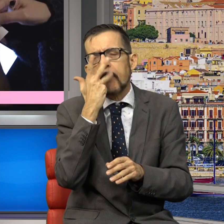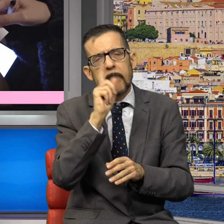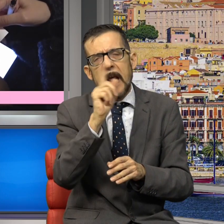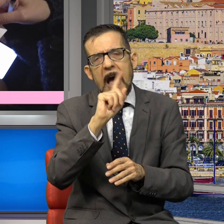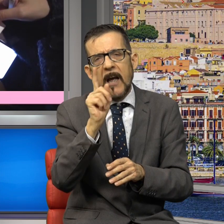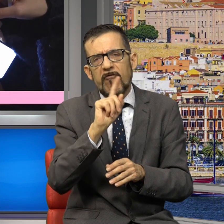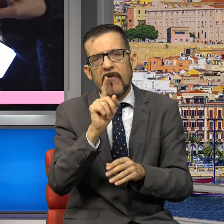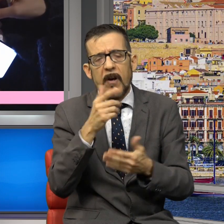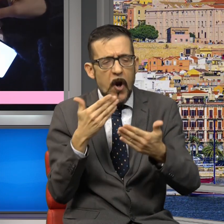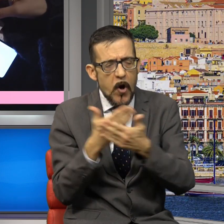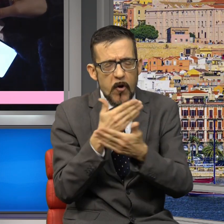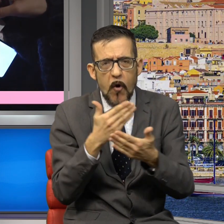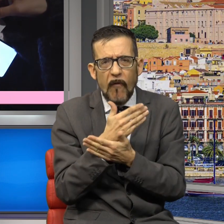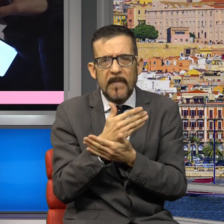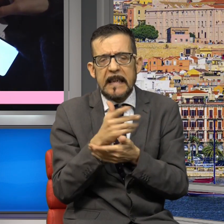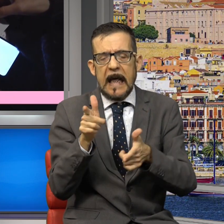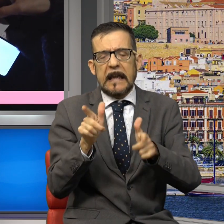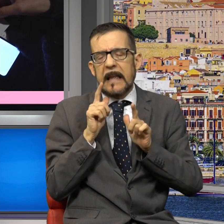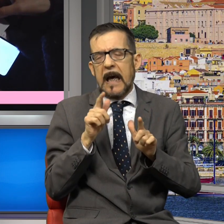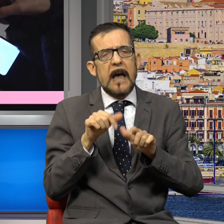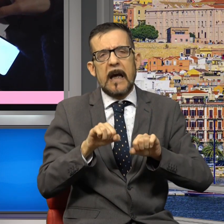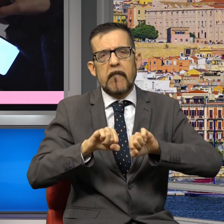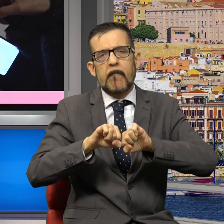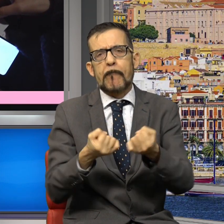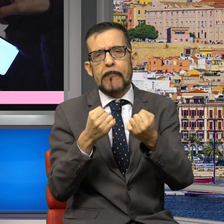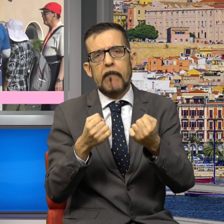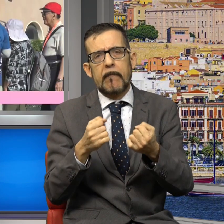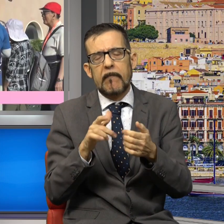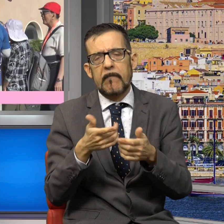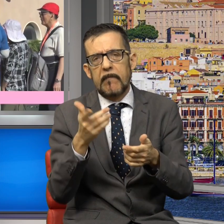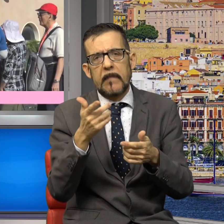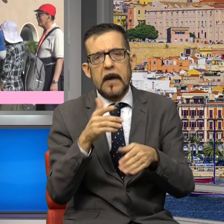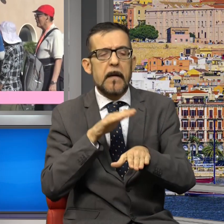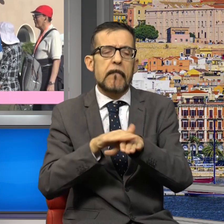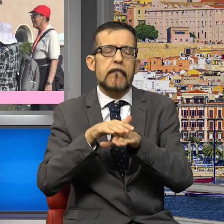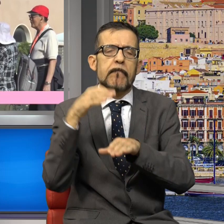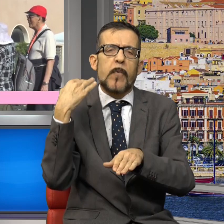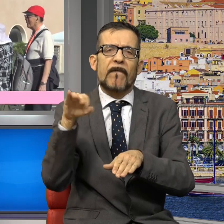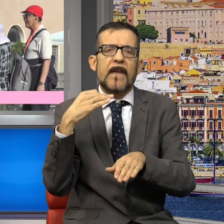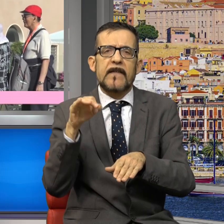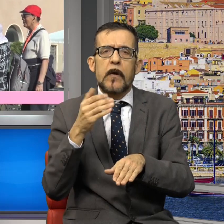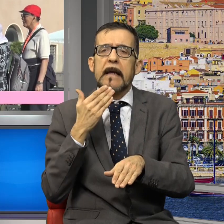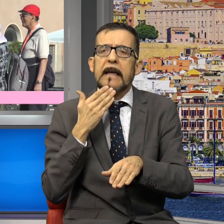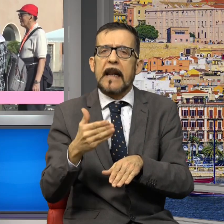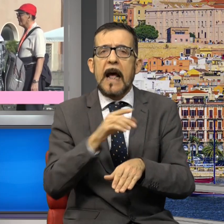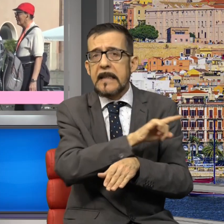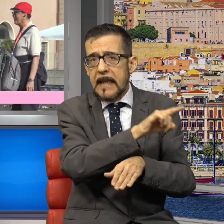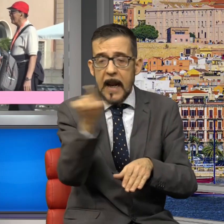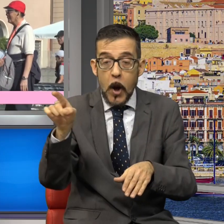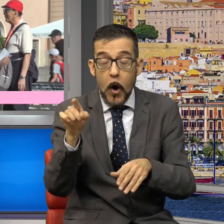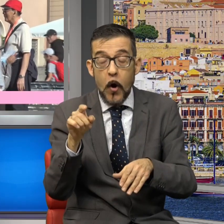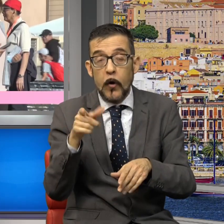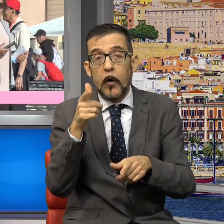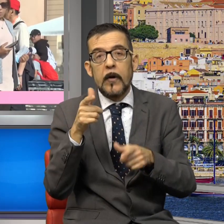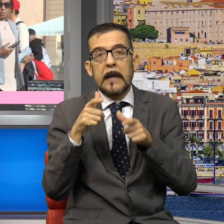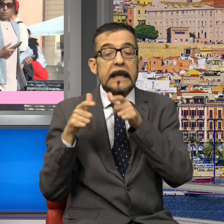portate destabilizzano la professionalità acquisita nel tempo degli addetti ai lavori, che grazie anche a loro hanno reso la nostra isola la